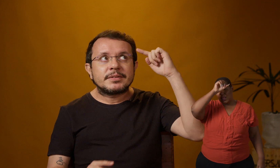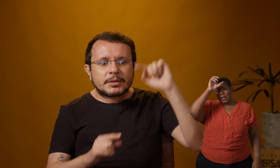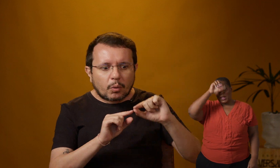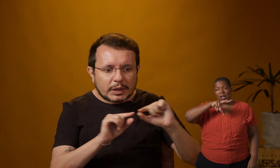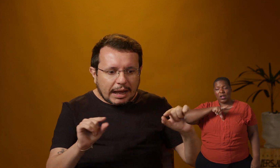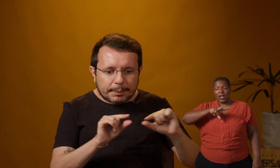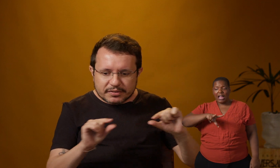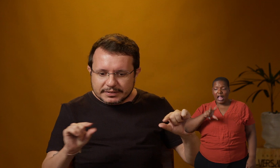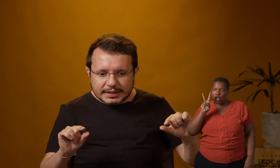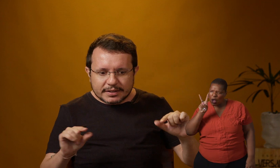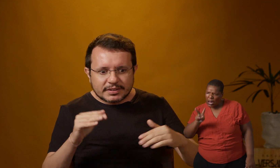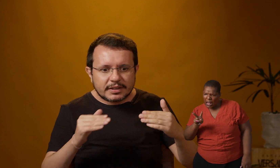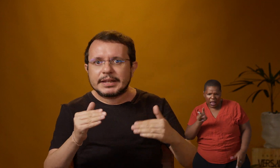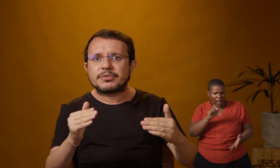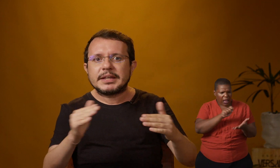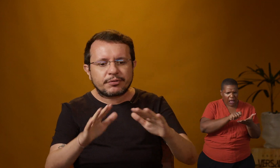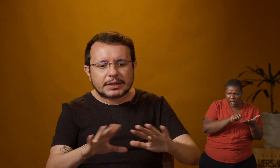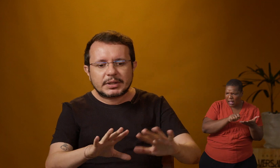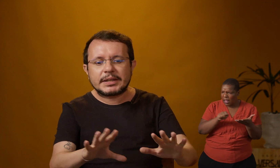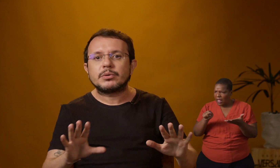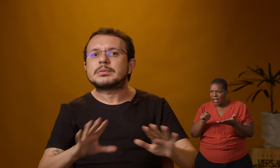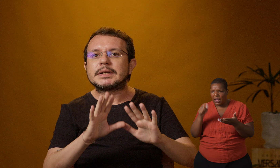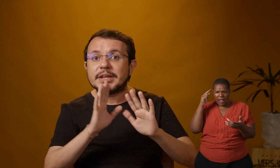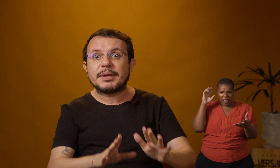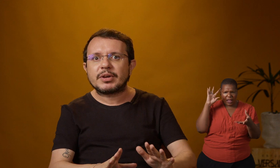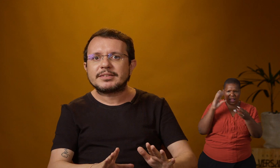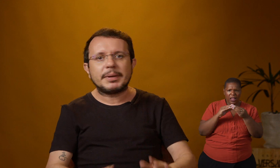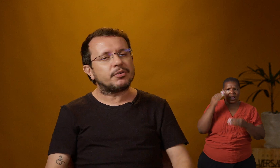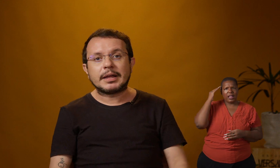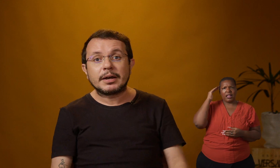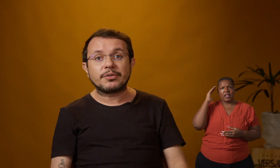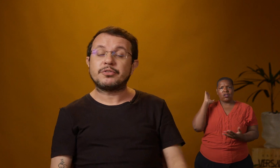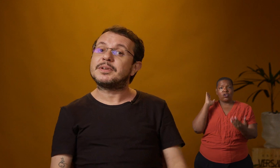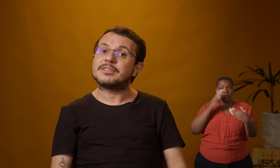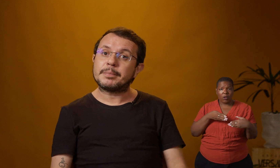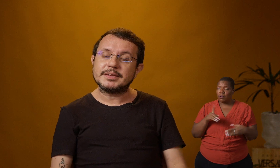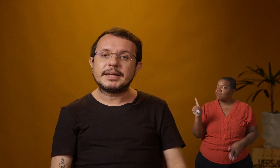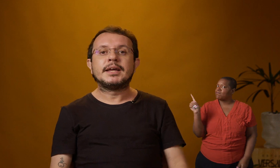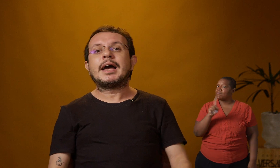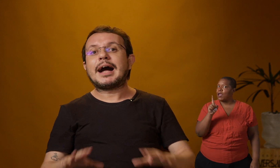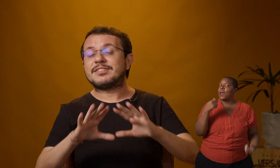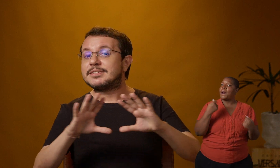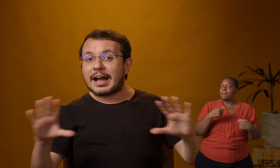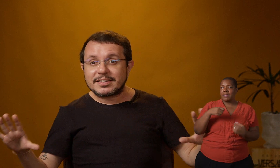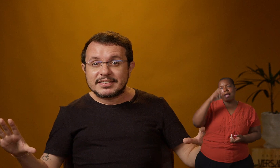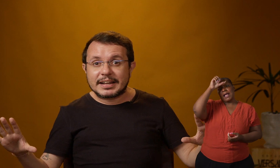olhar para as letrinhas e entender o significado daquilo imediatamente. Não, a gente precisa aprender a sintaxe da